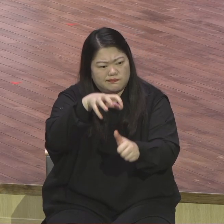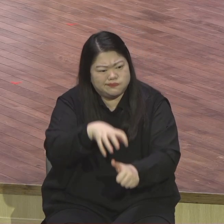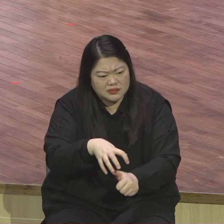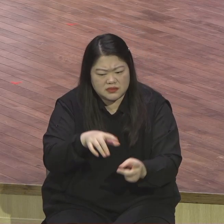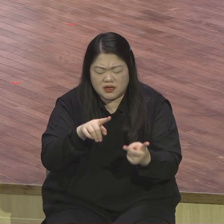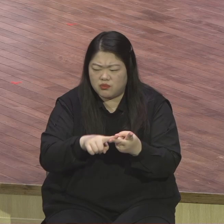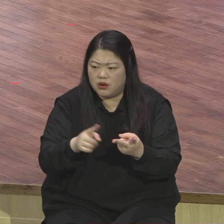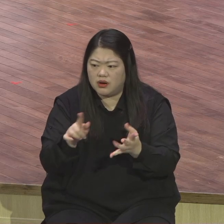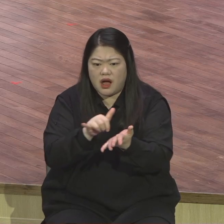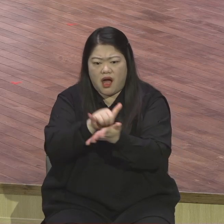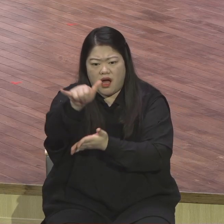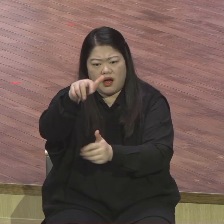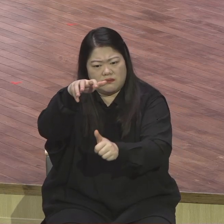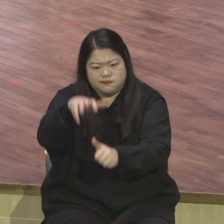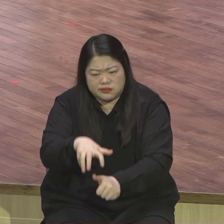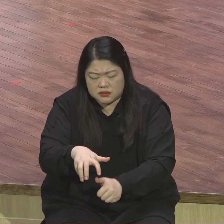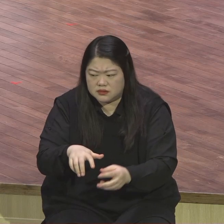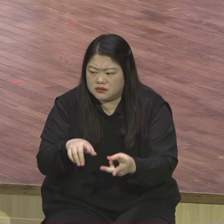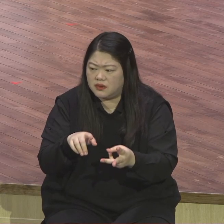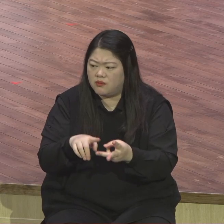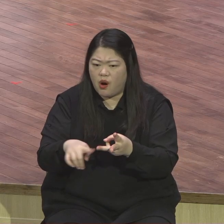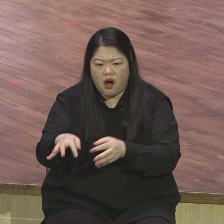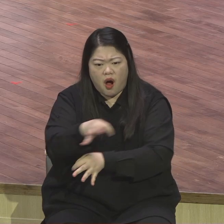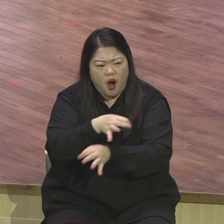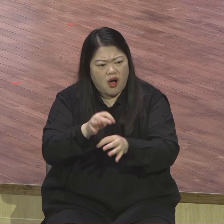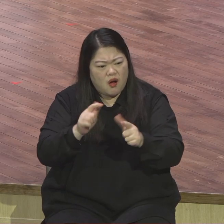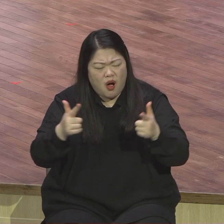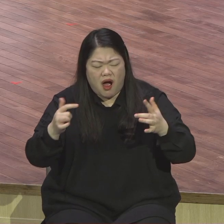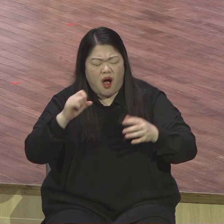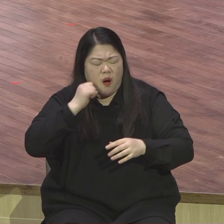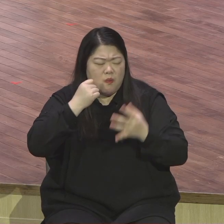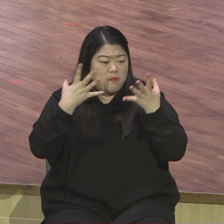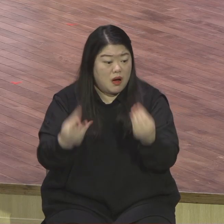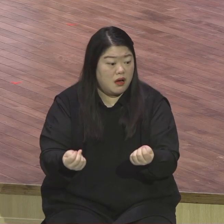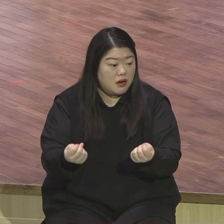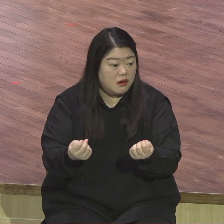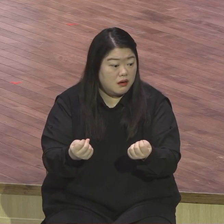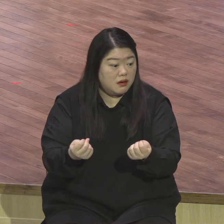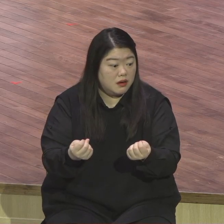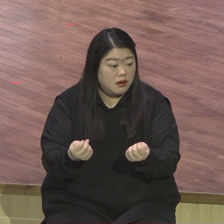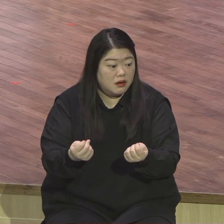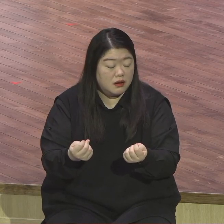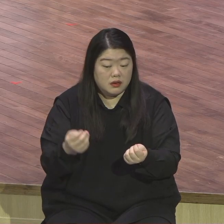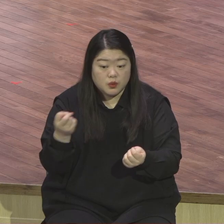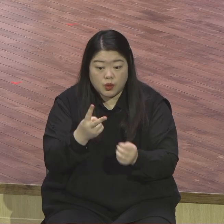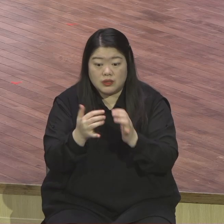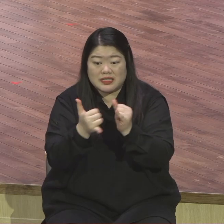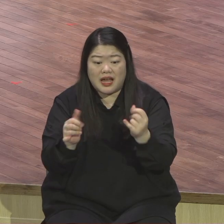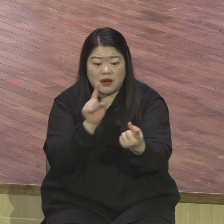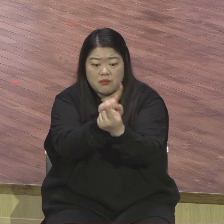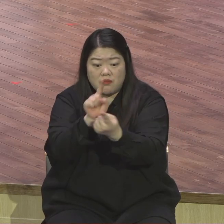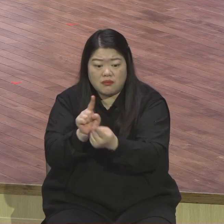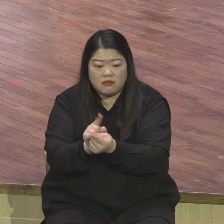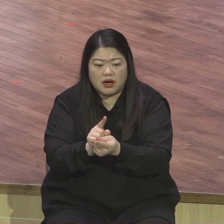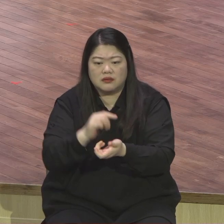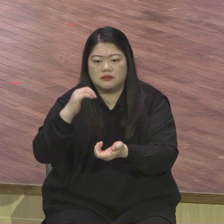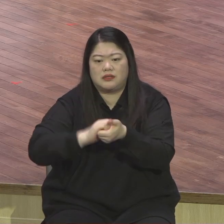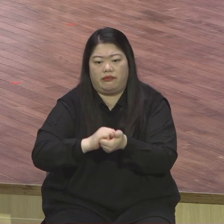있고 막 거의 얼음을 많이 다가오고 있는데 우리 교회 사역은 중단이 없이 계속되고